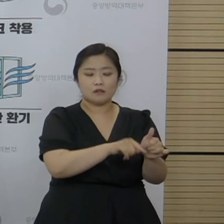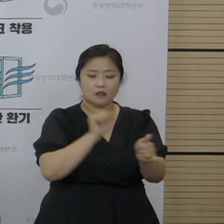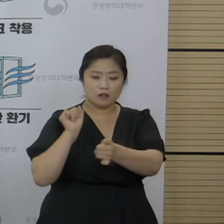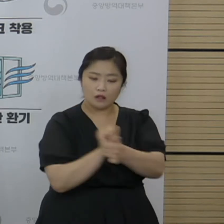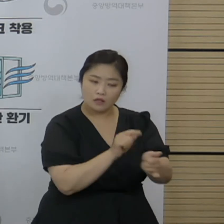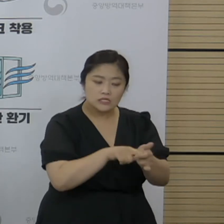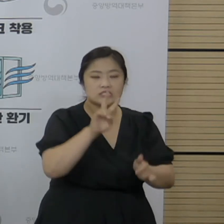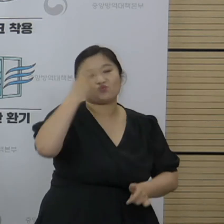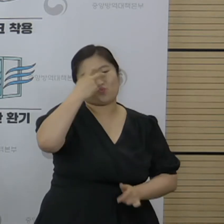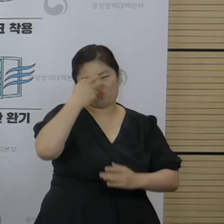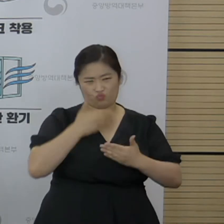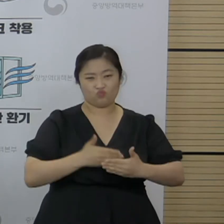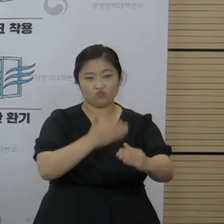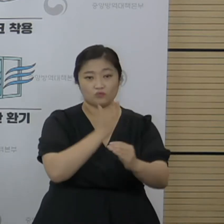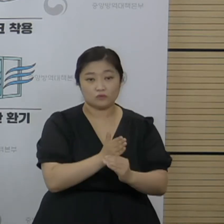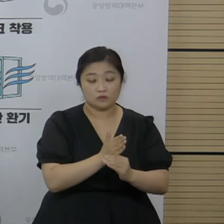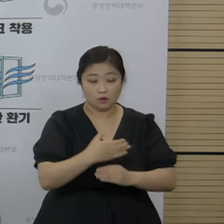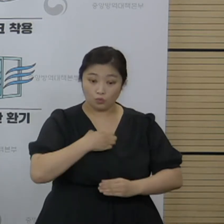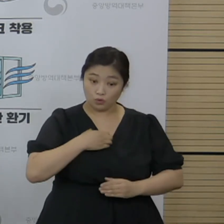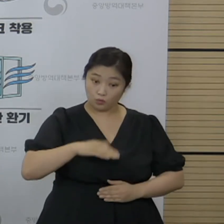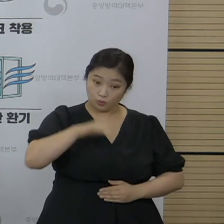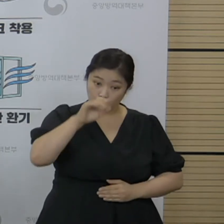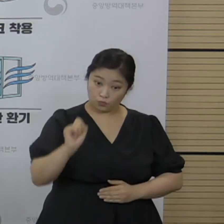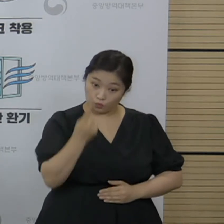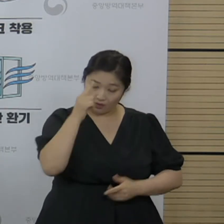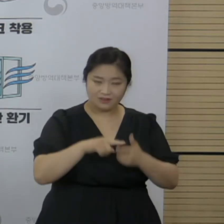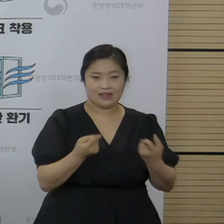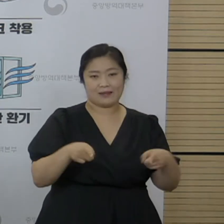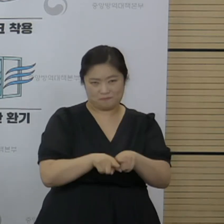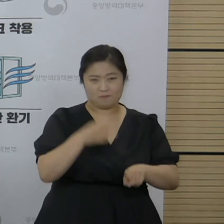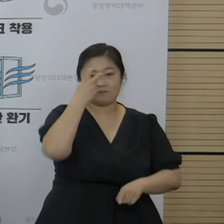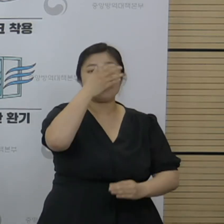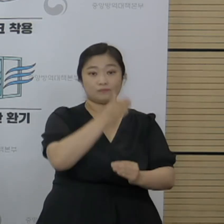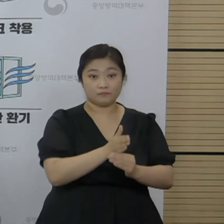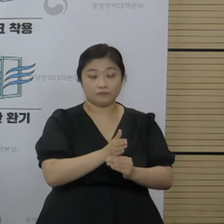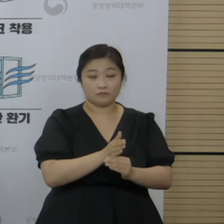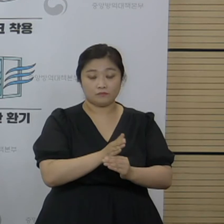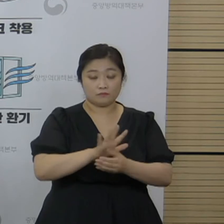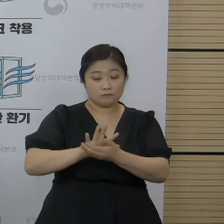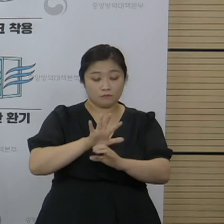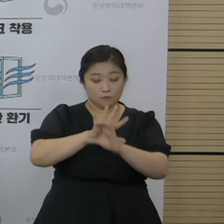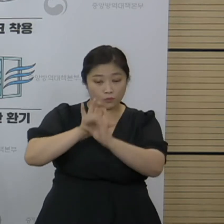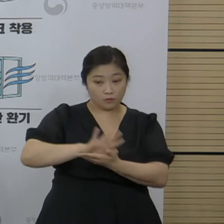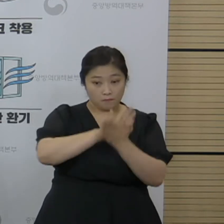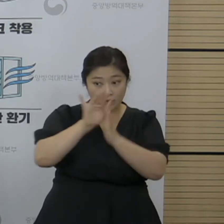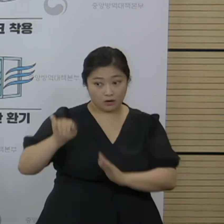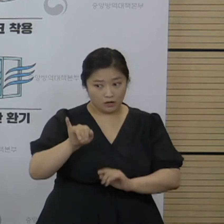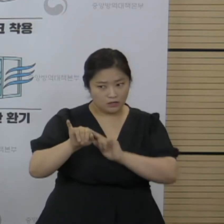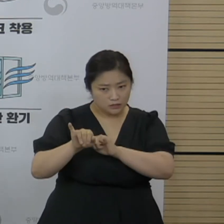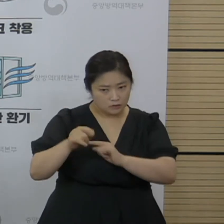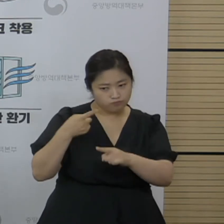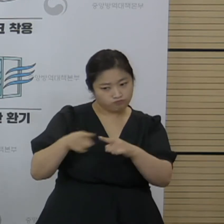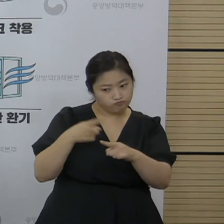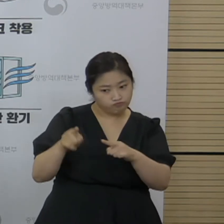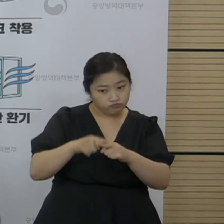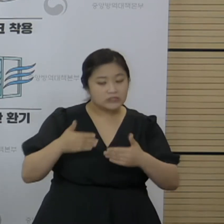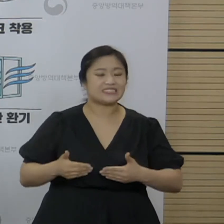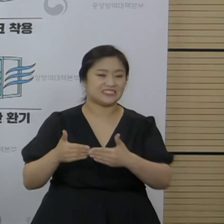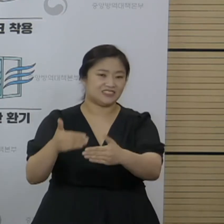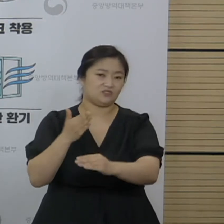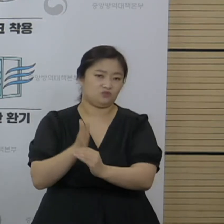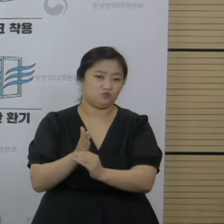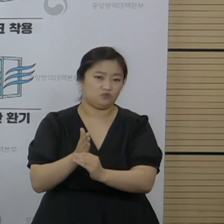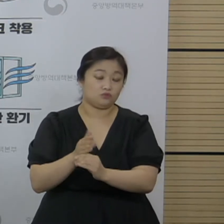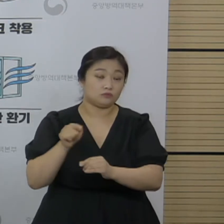경로를 현재 조사 중에 있고 위험 요인도 같이 조사 중에 있습니다. 변이 분석 또 분석의 진행 중에 있습니다.